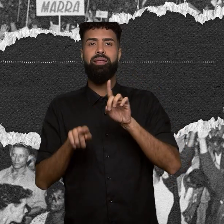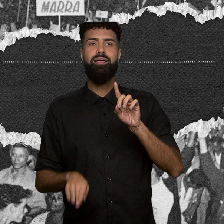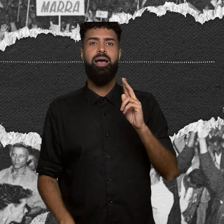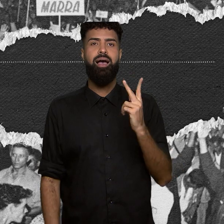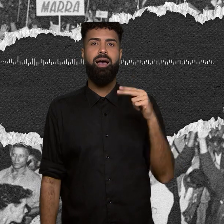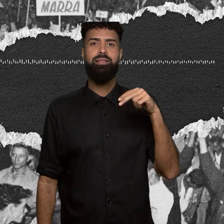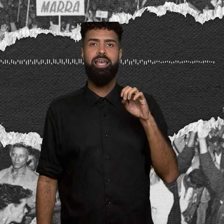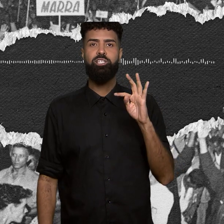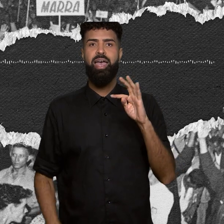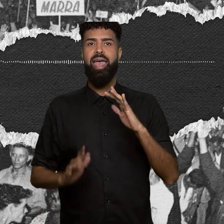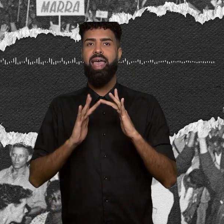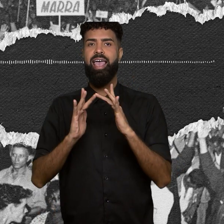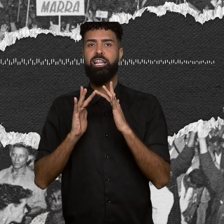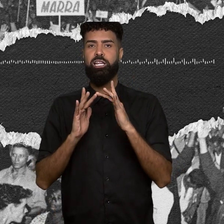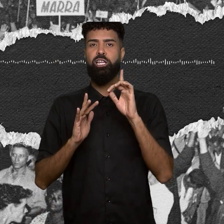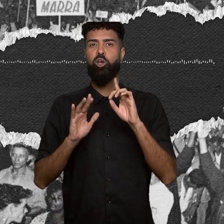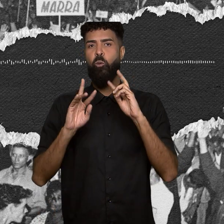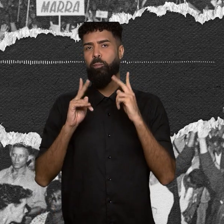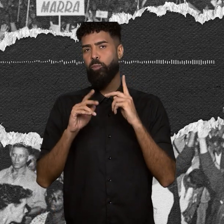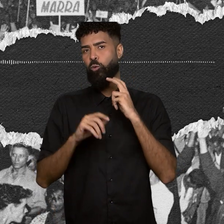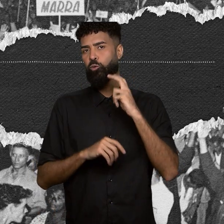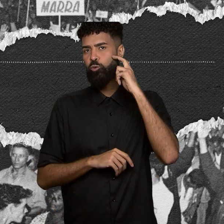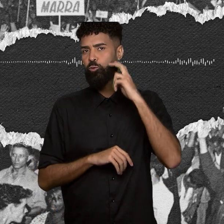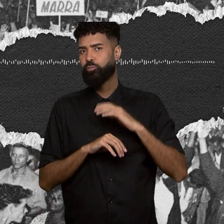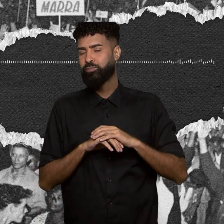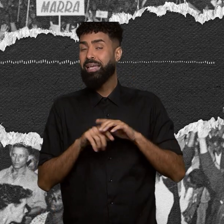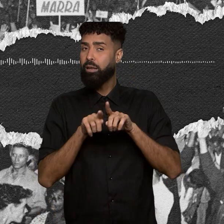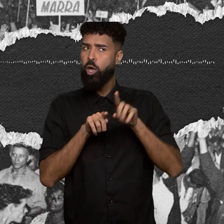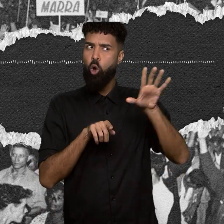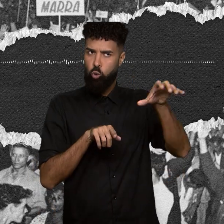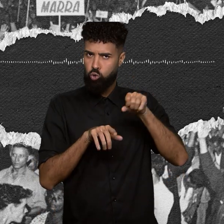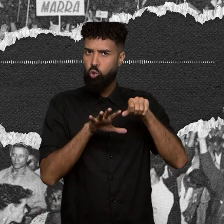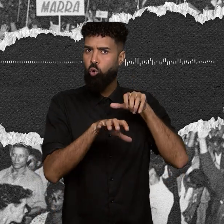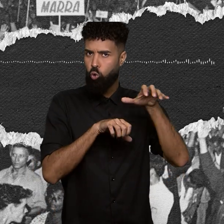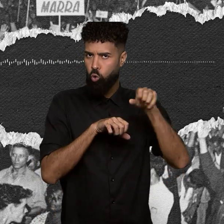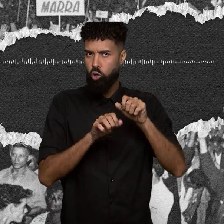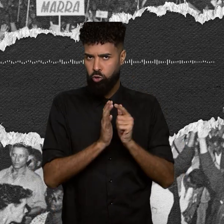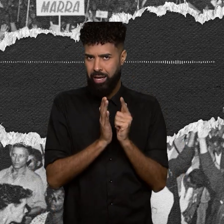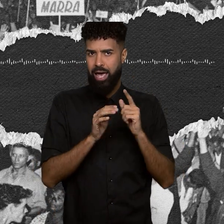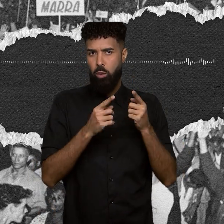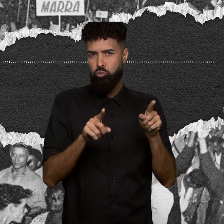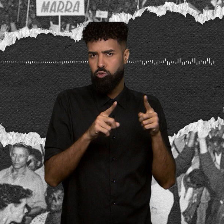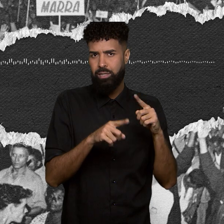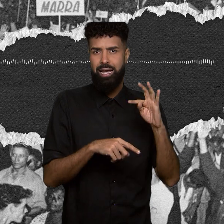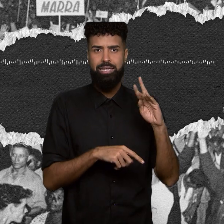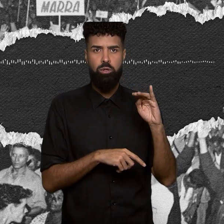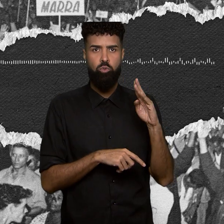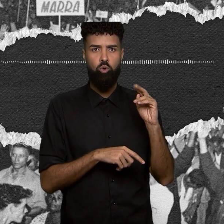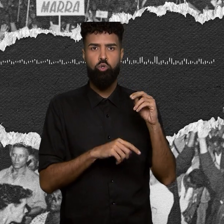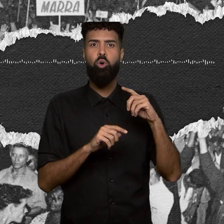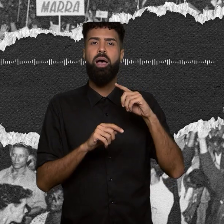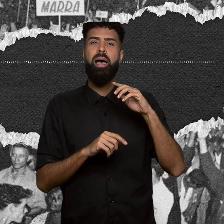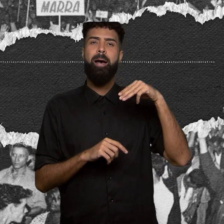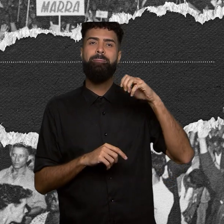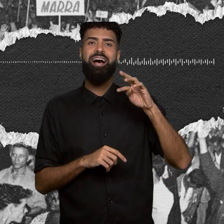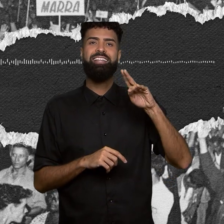Cultura. Também usamos, com fins jornalísticos, trechos das músicas Tributo a Marte Luther King, de Wilson Simonal,